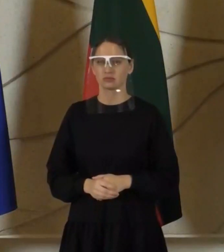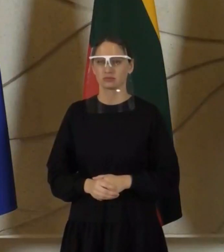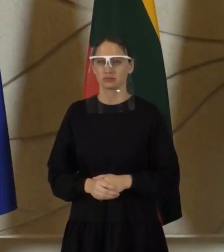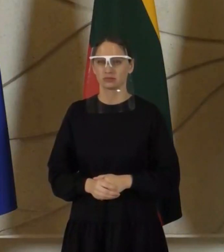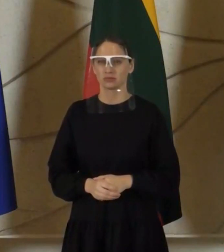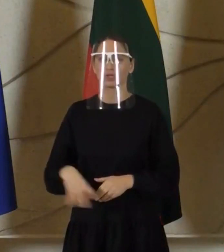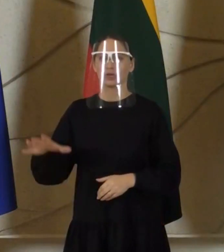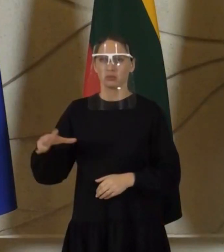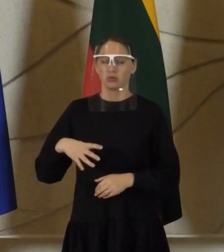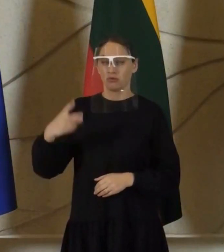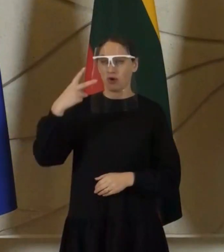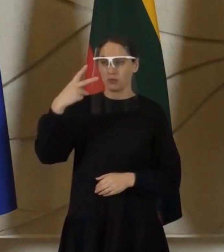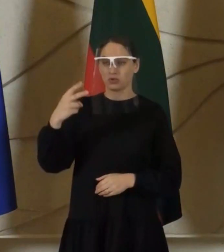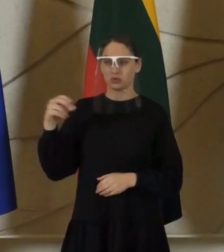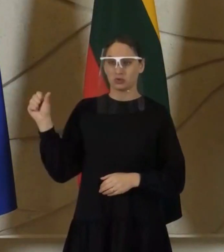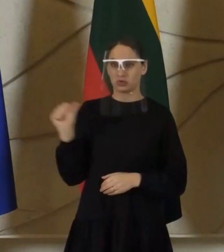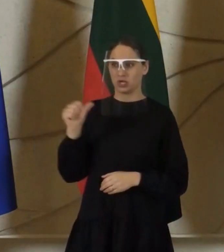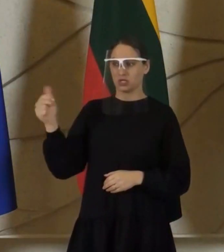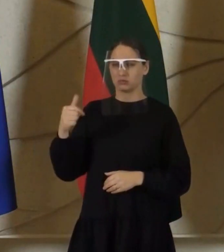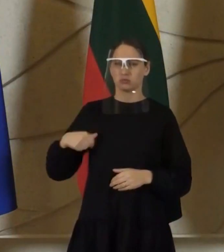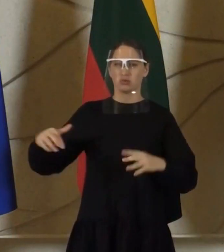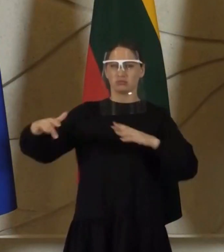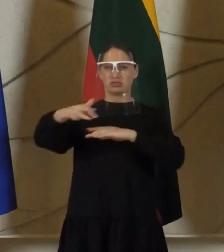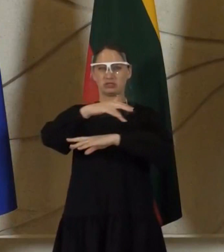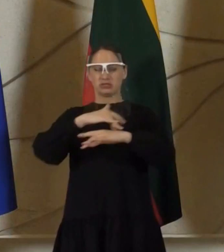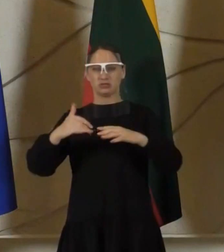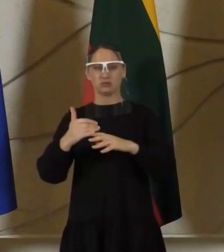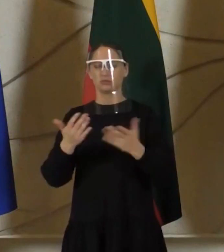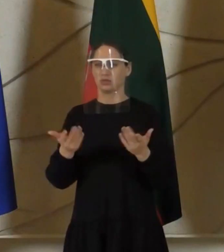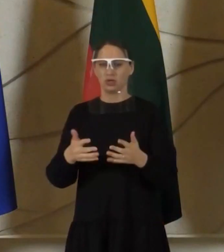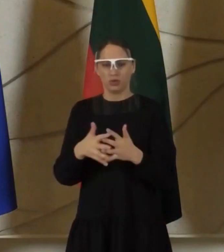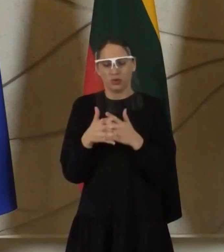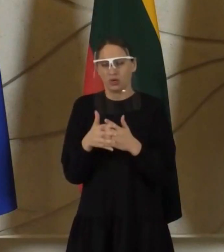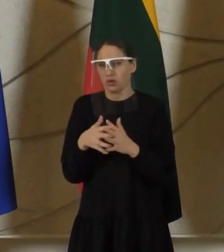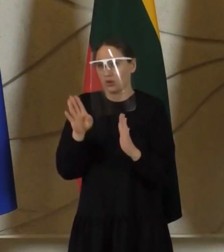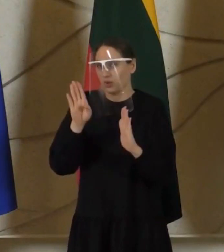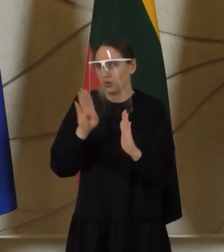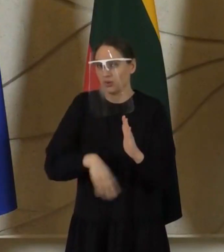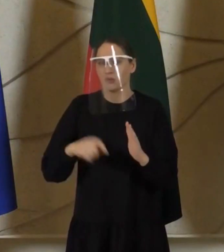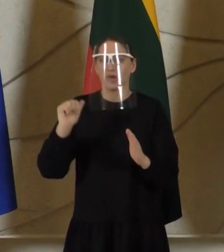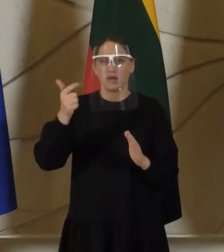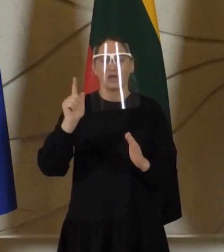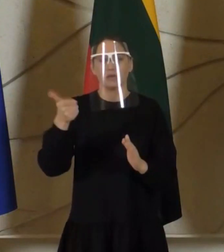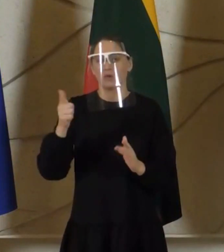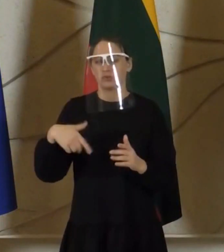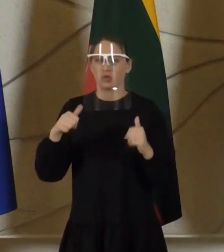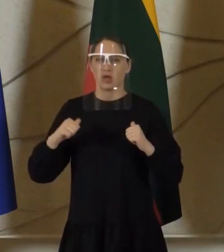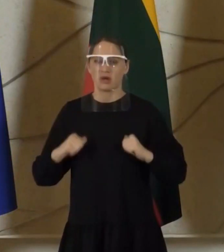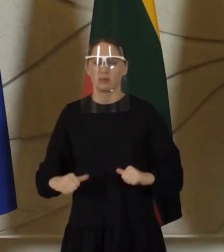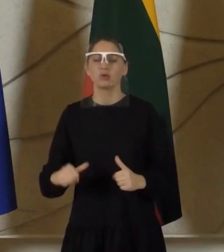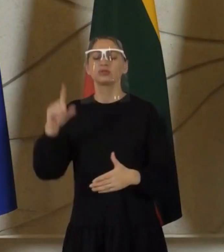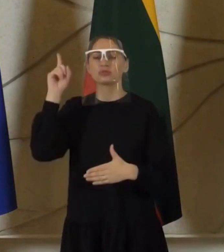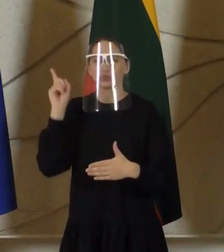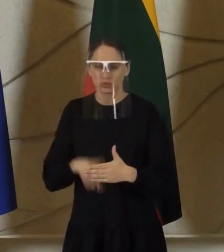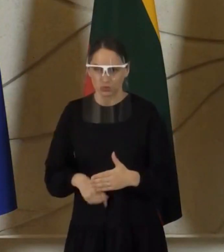šlagą, kurį kai kur teko matyti šį savaitgą lydėje, turbūt jau bus sunku sumušti per artimiausias dvi dienas. Tai aš labai noriu tikėtis,